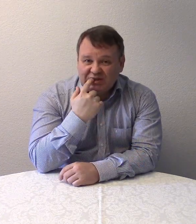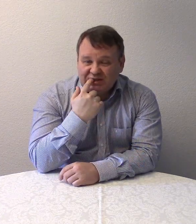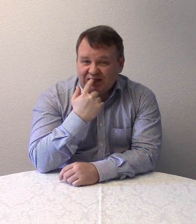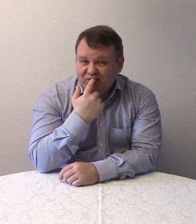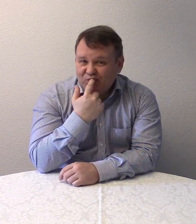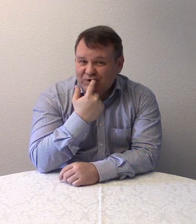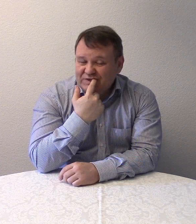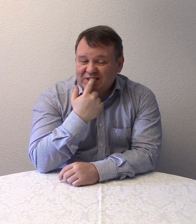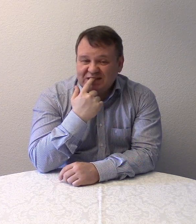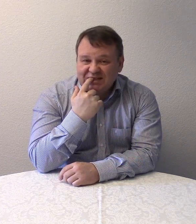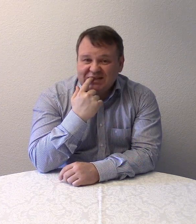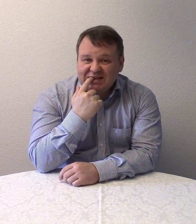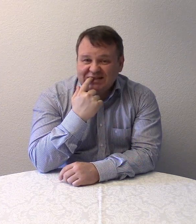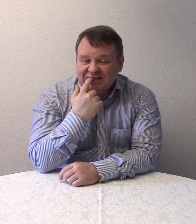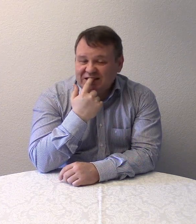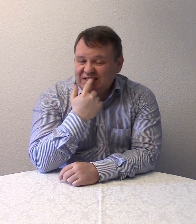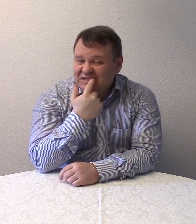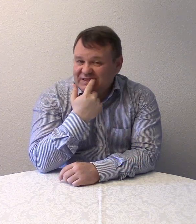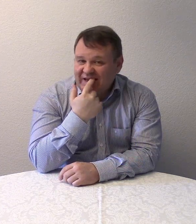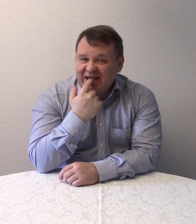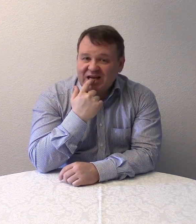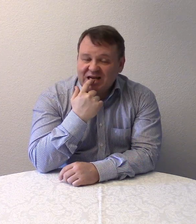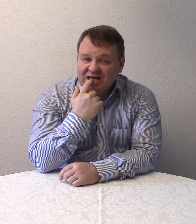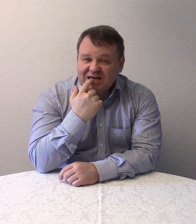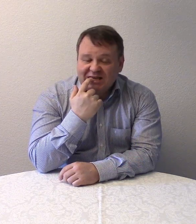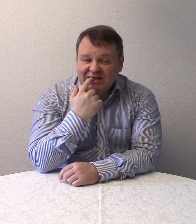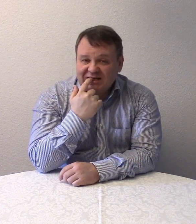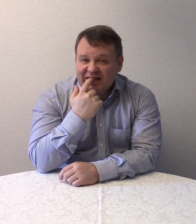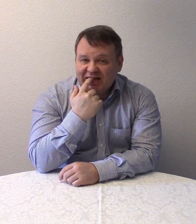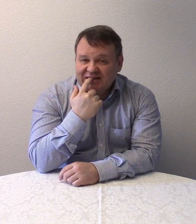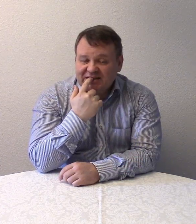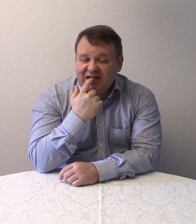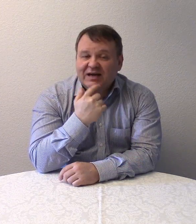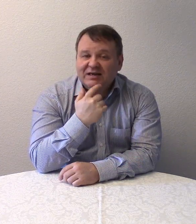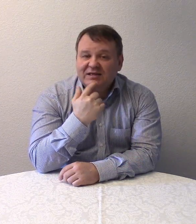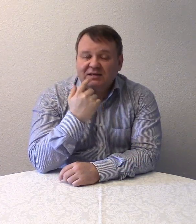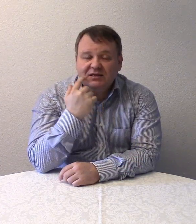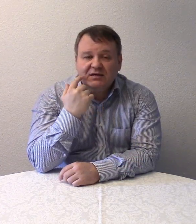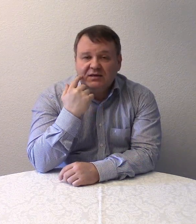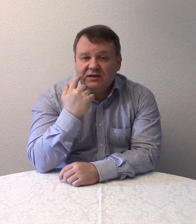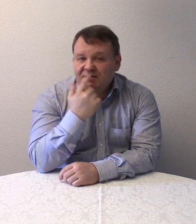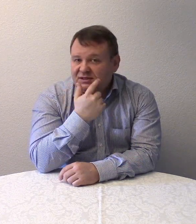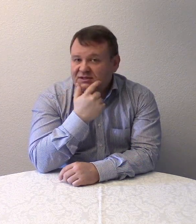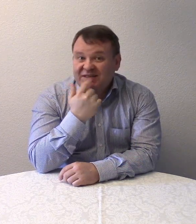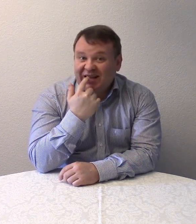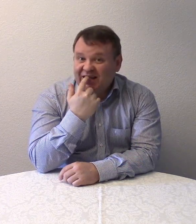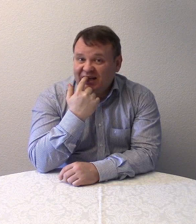im Mund. Das sind die Zähne. Der Zahn. Die Zähne.